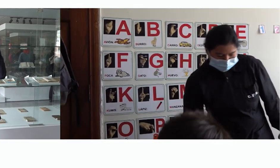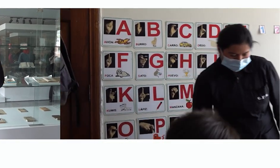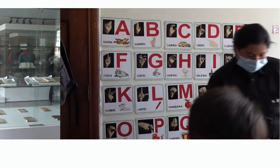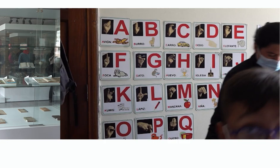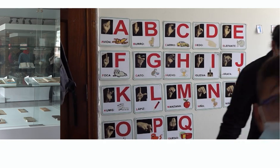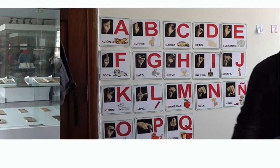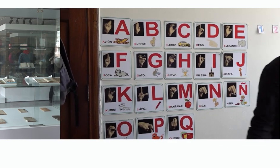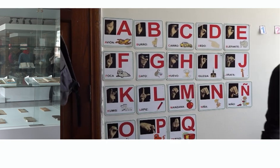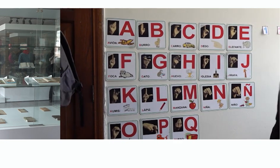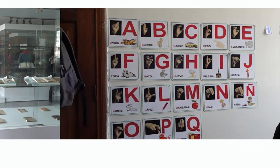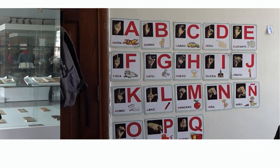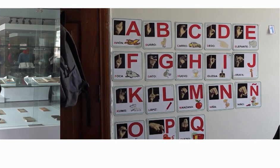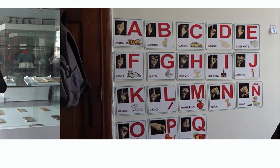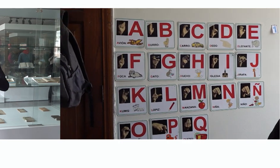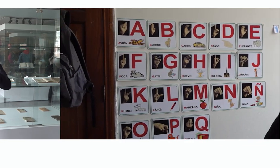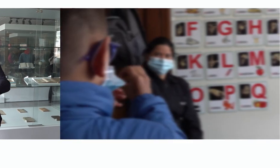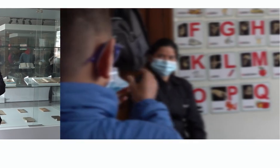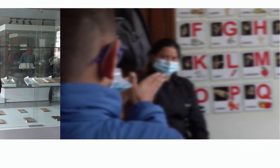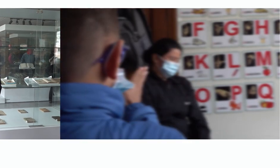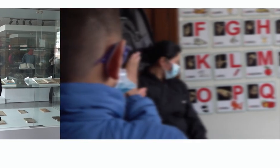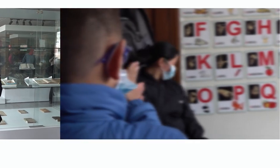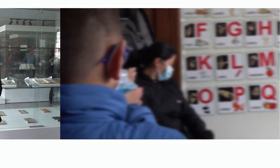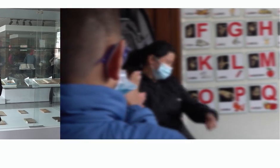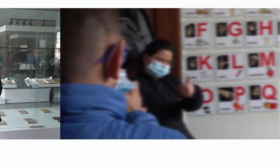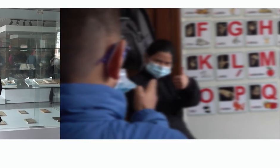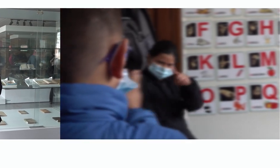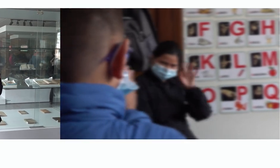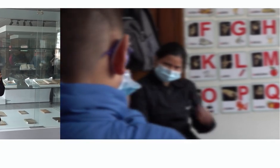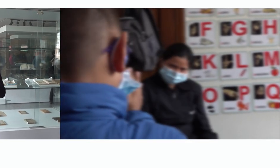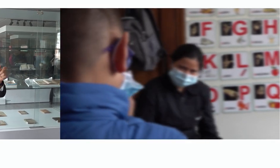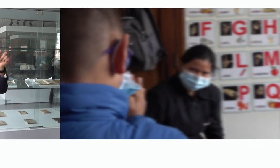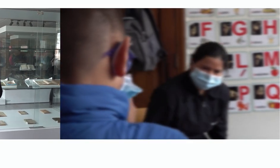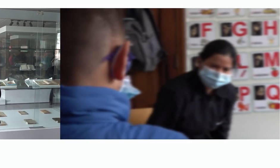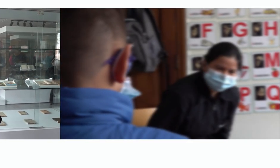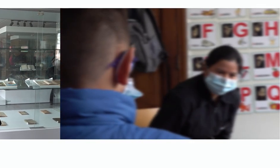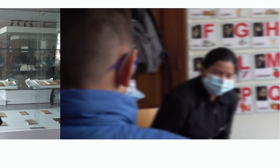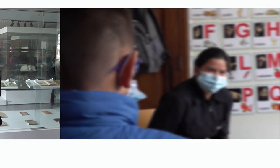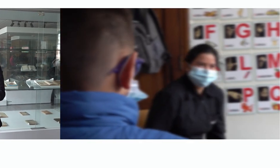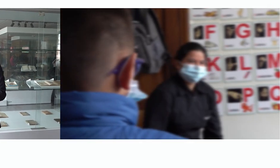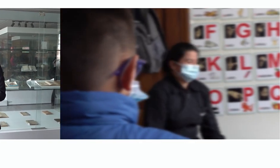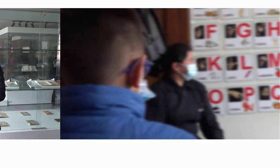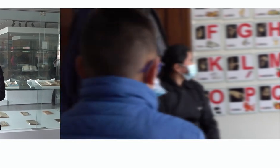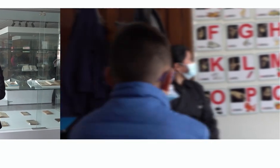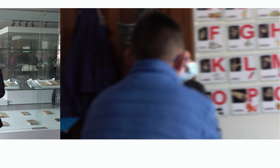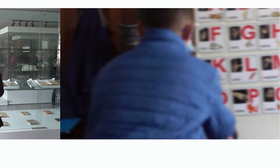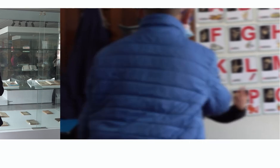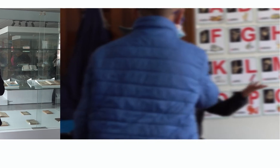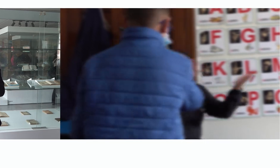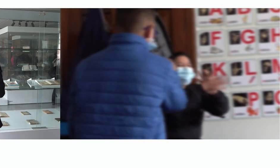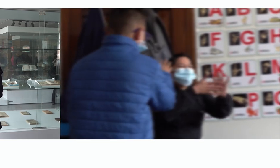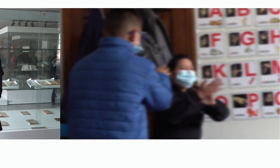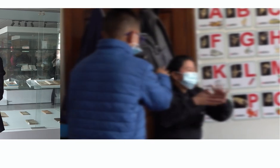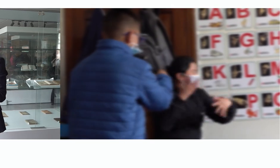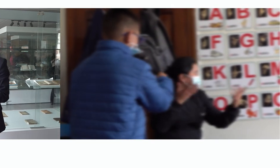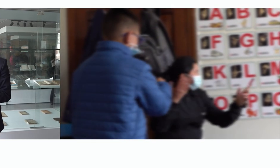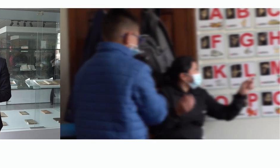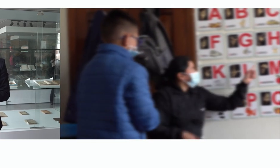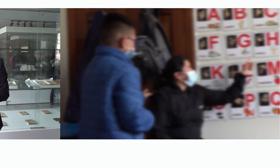social que tienen las personas acerca de la comunidad sorda. Muchos creen que no son capaces, que no pueden hacerlo